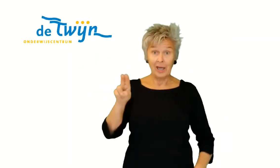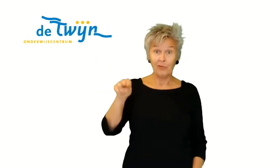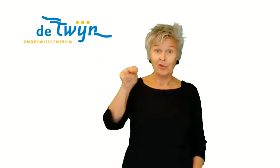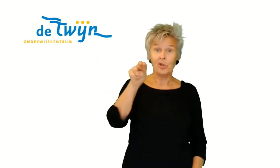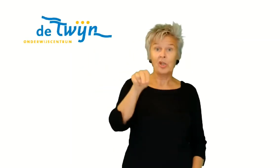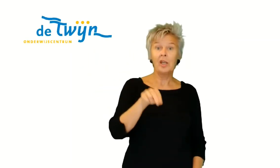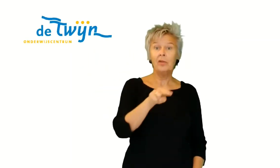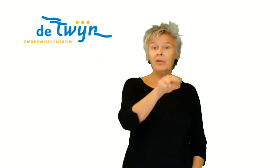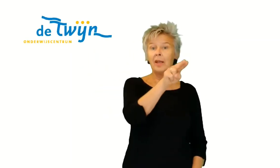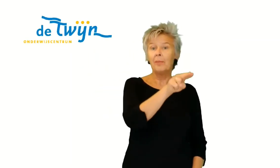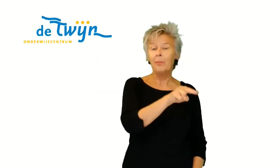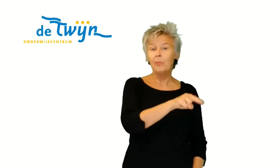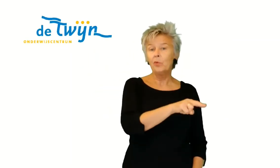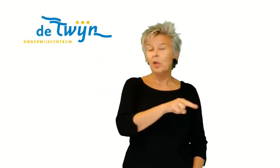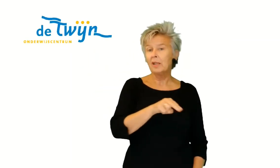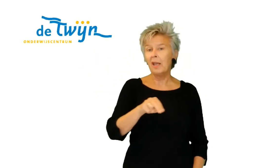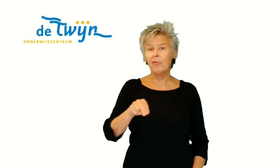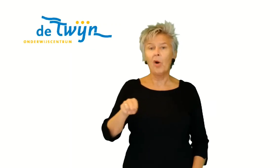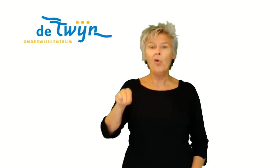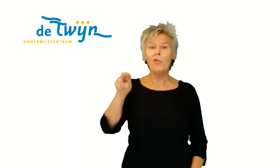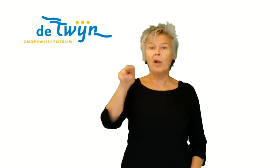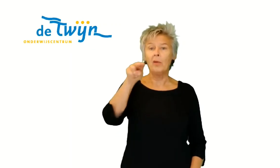heeft geschilderd. En dan doe je het even overal.